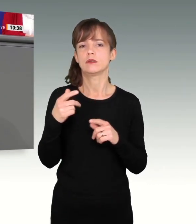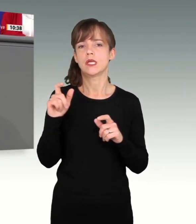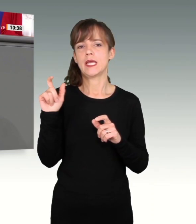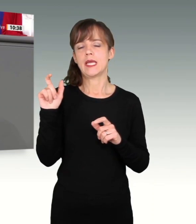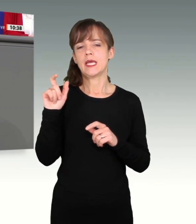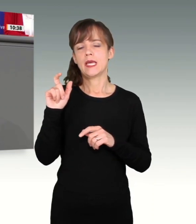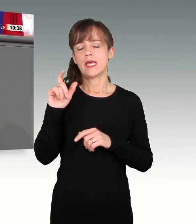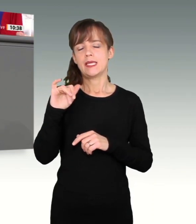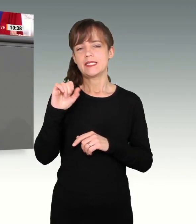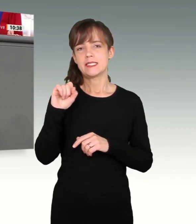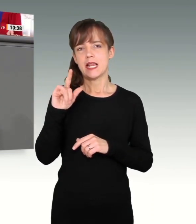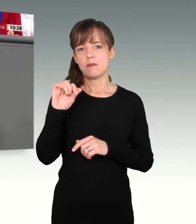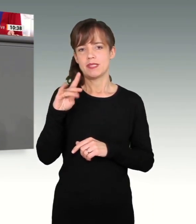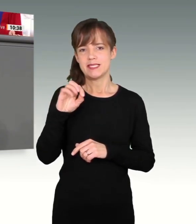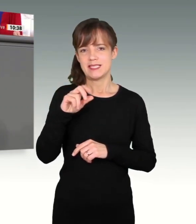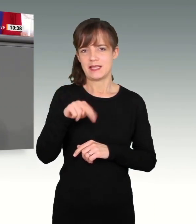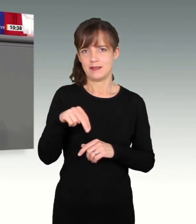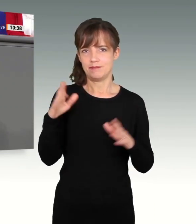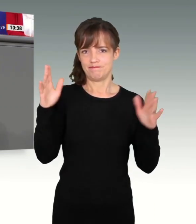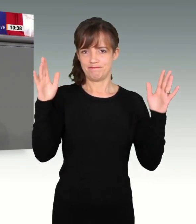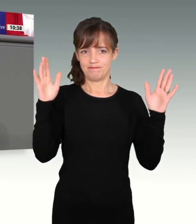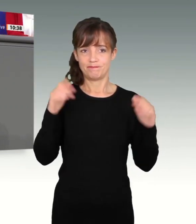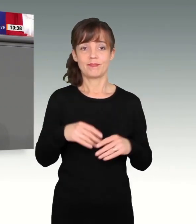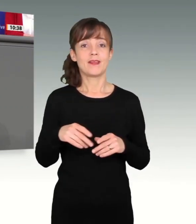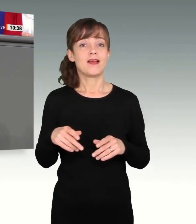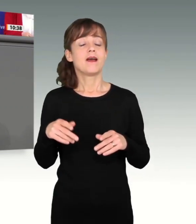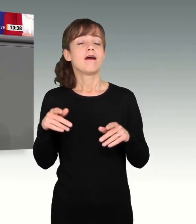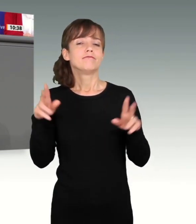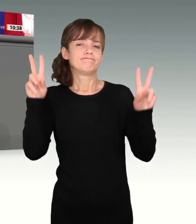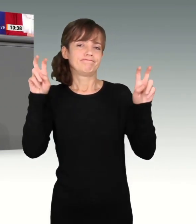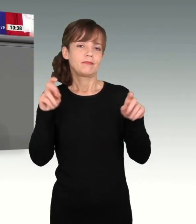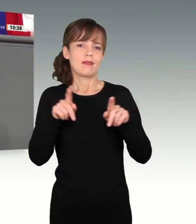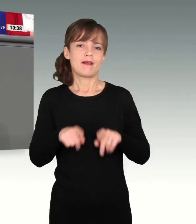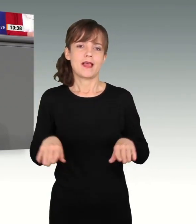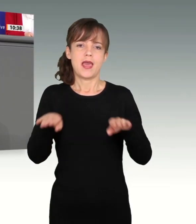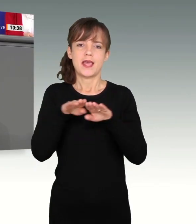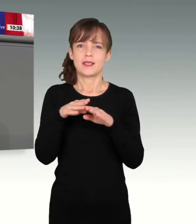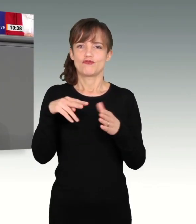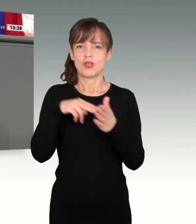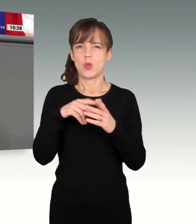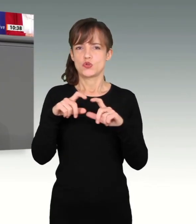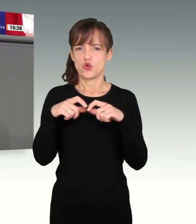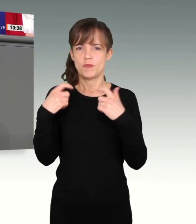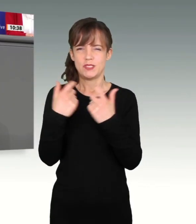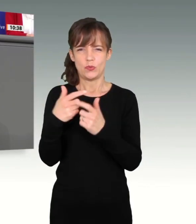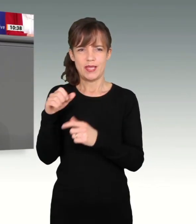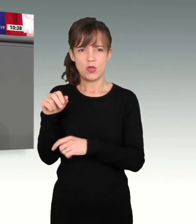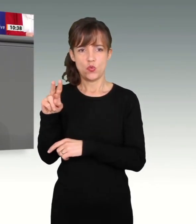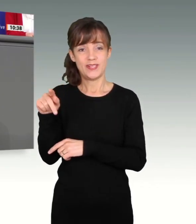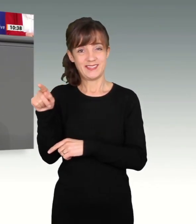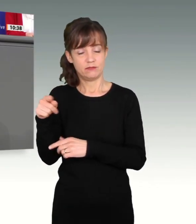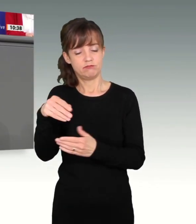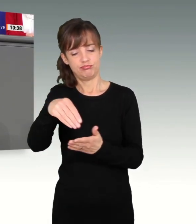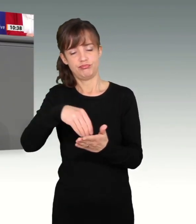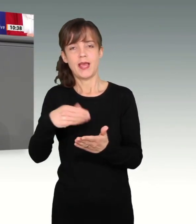Die sogenannte Gleichstellungskommission der EU hat eine Empfehlung vorgelegt, auf das Wort